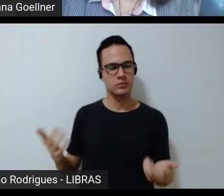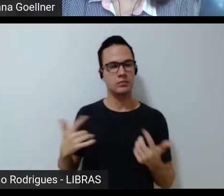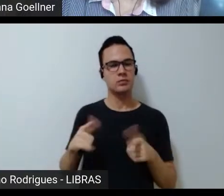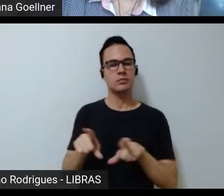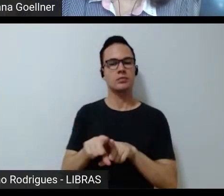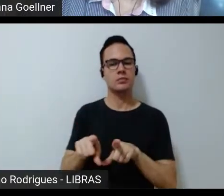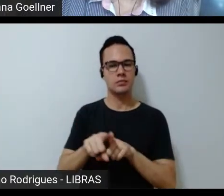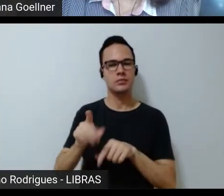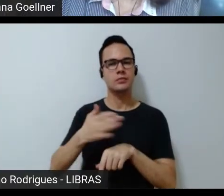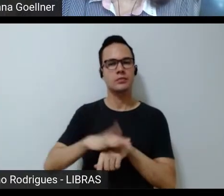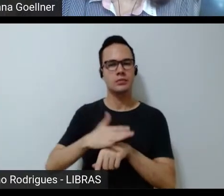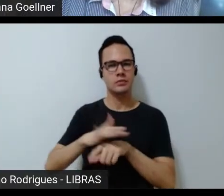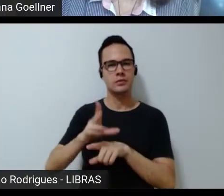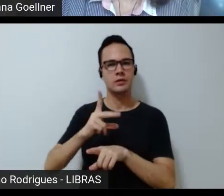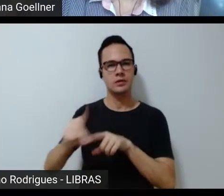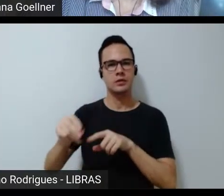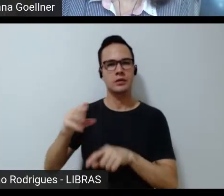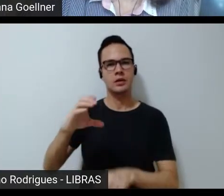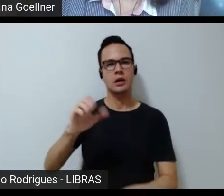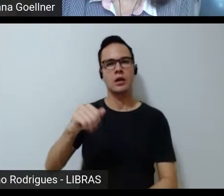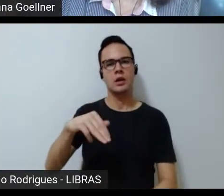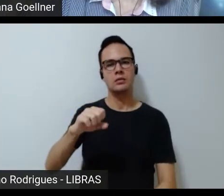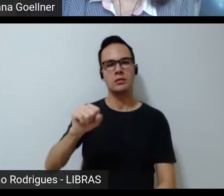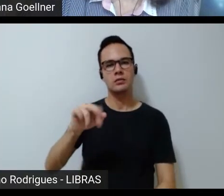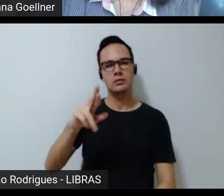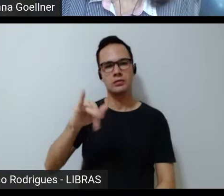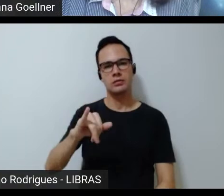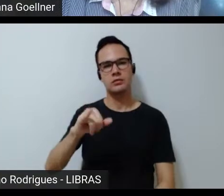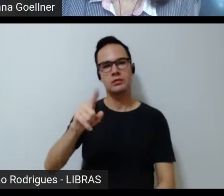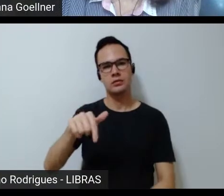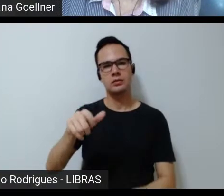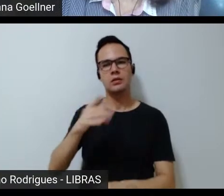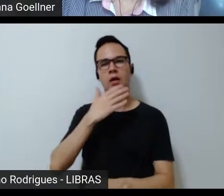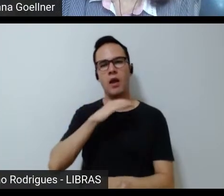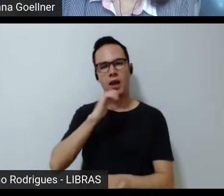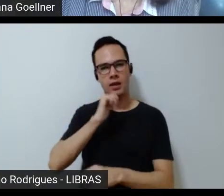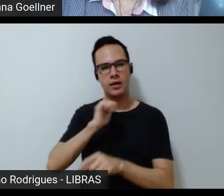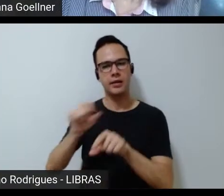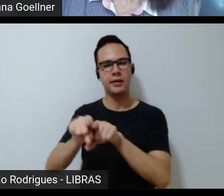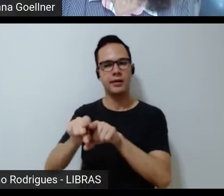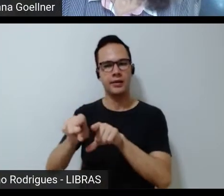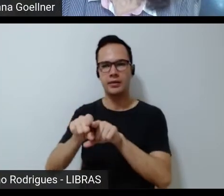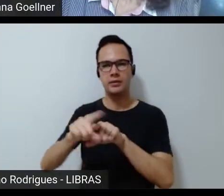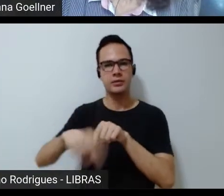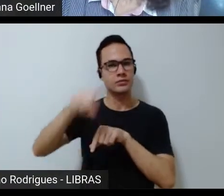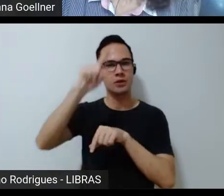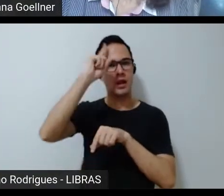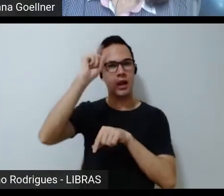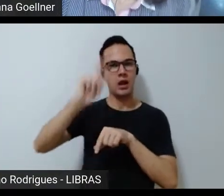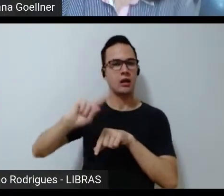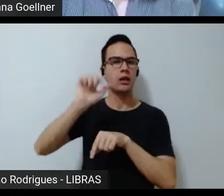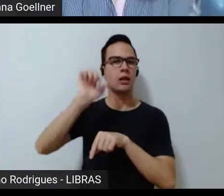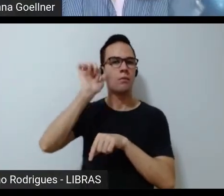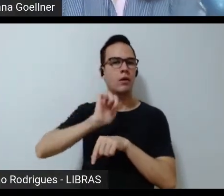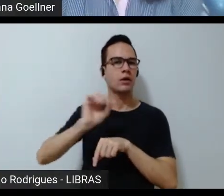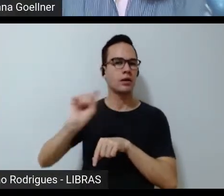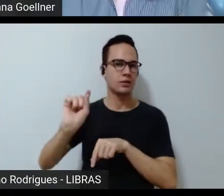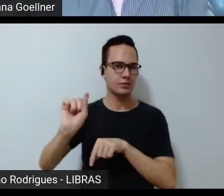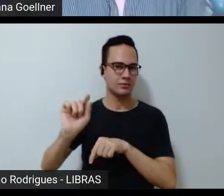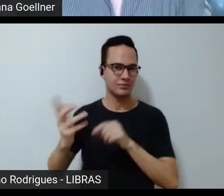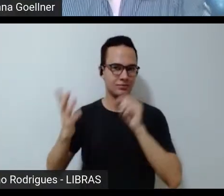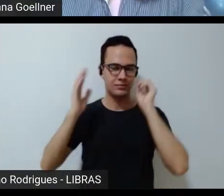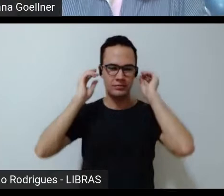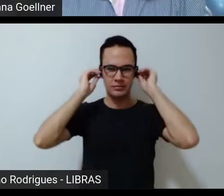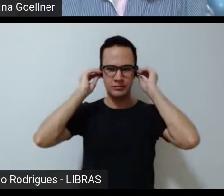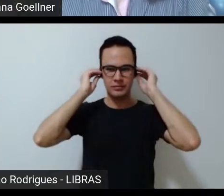treinadora e campeã do Camassari com o time dos meninos e das meninas e ninguém sabe da história dessa mulher então assim